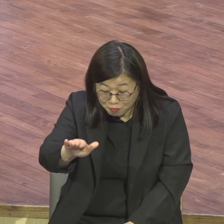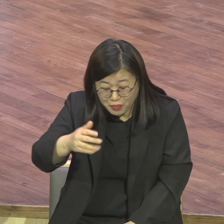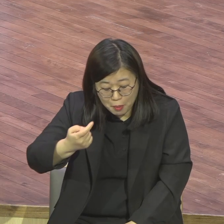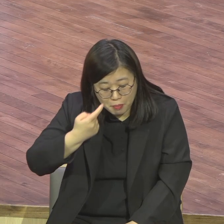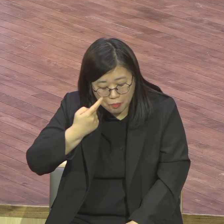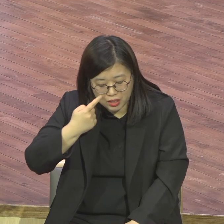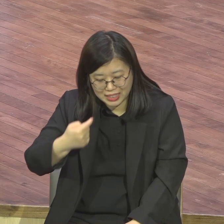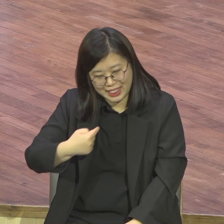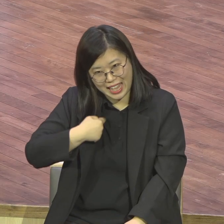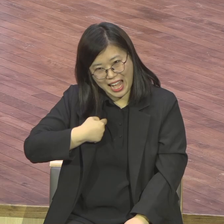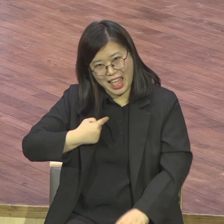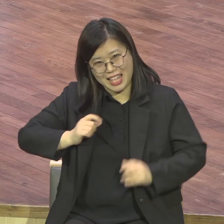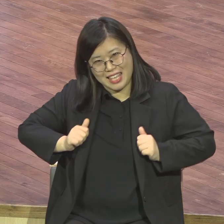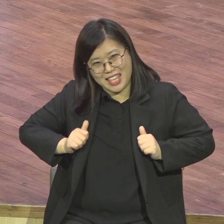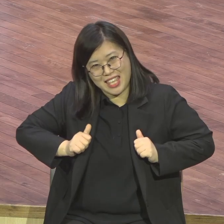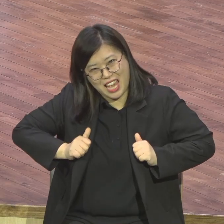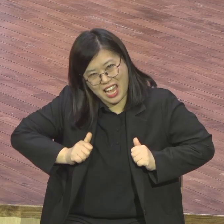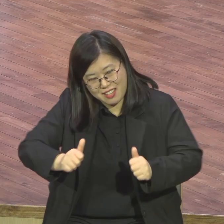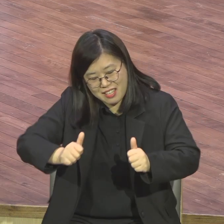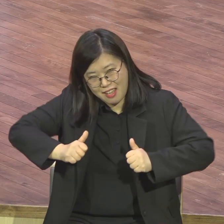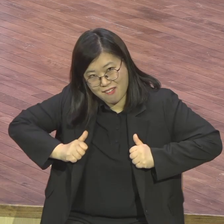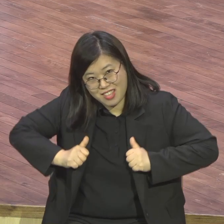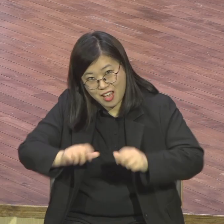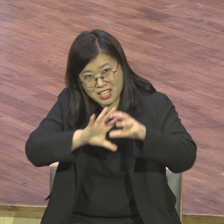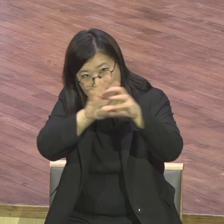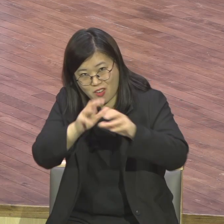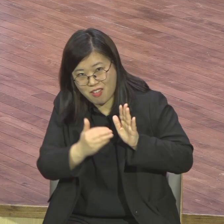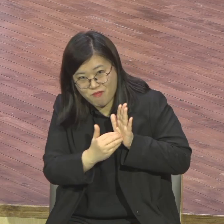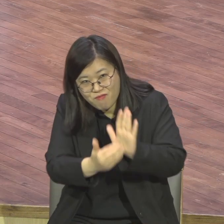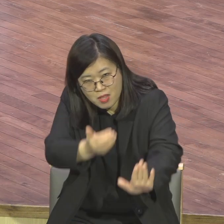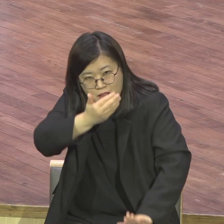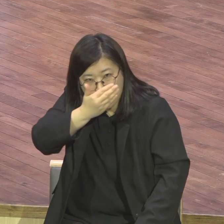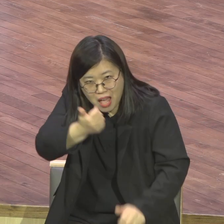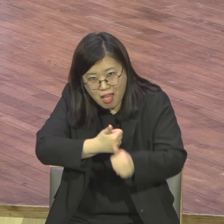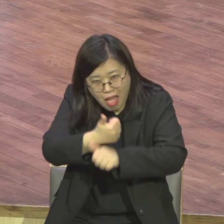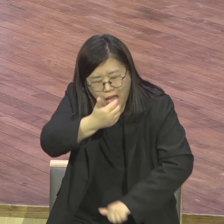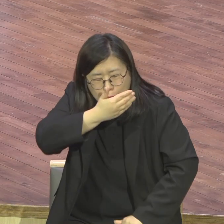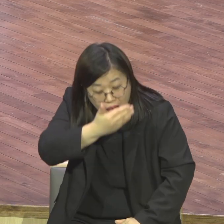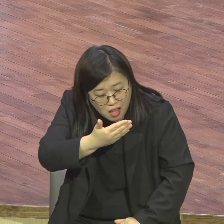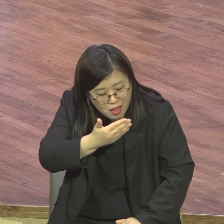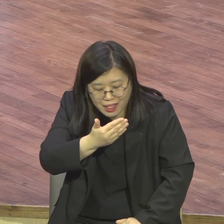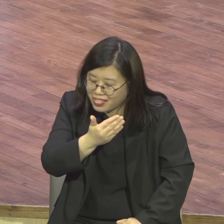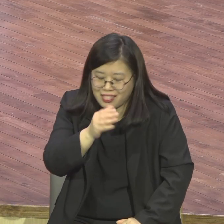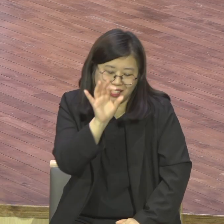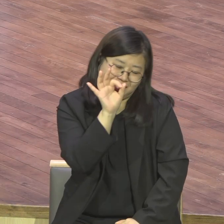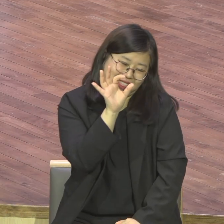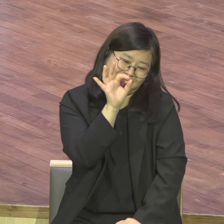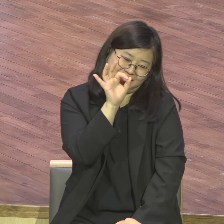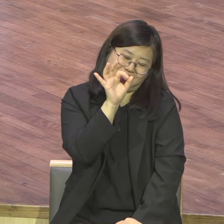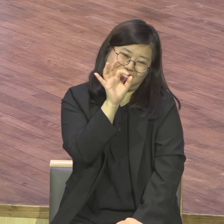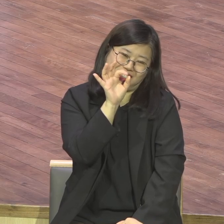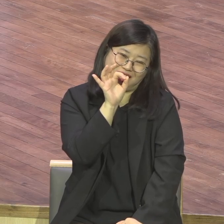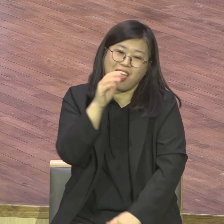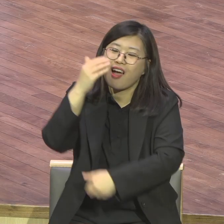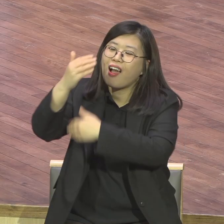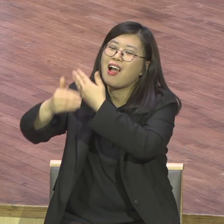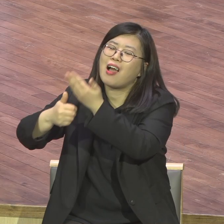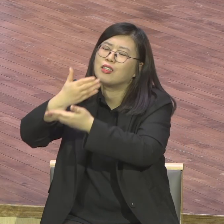지금 전부 다 크게 수출하는 기업들은 관계없지만 사는 소소한